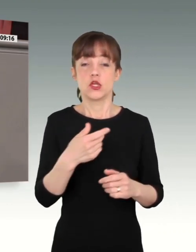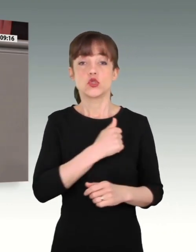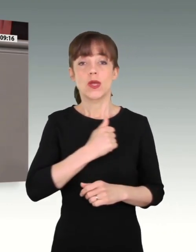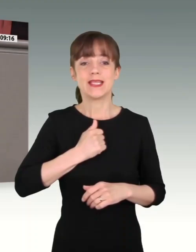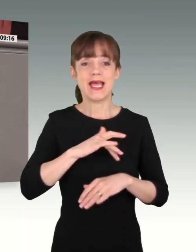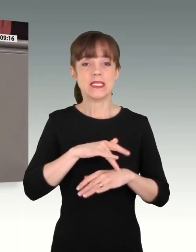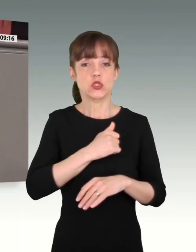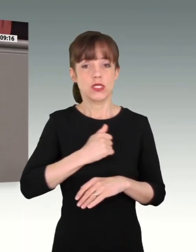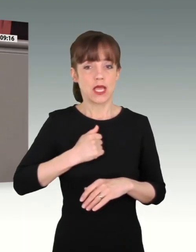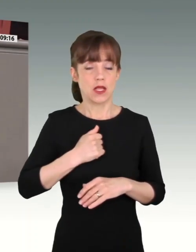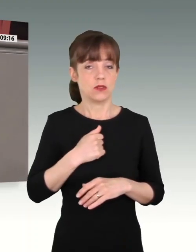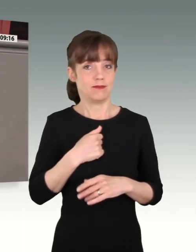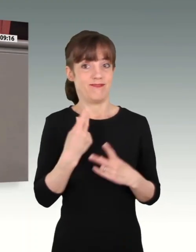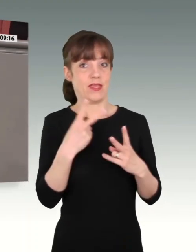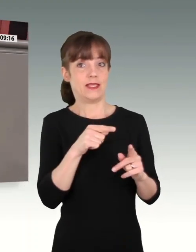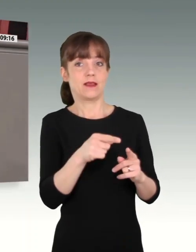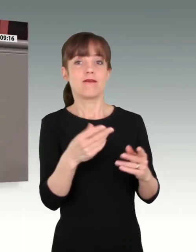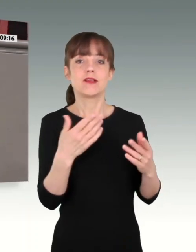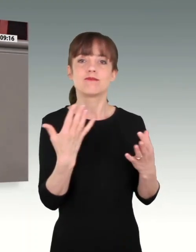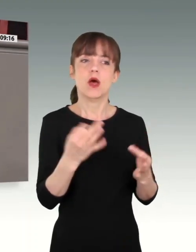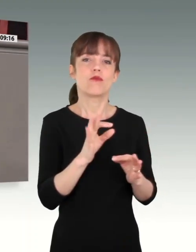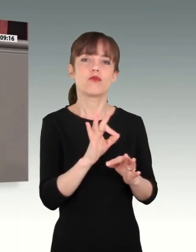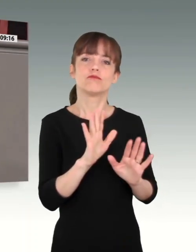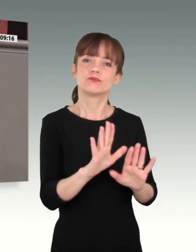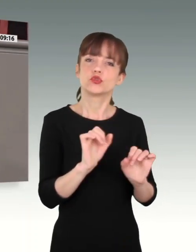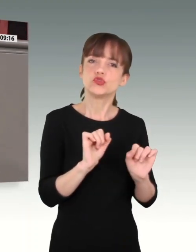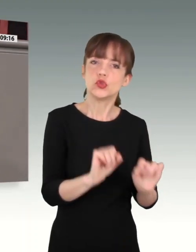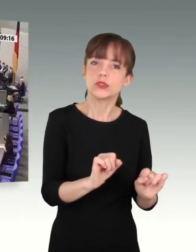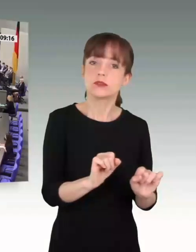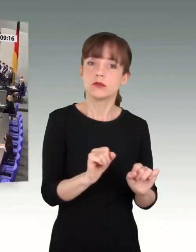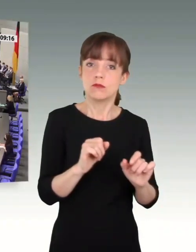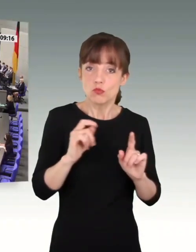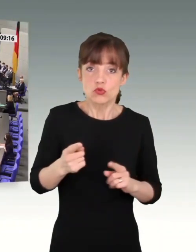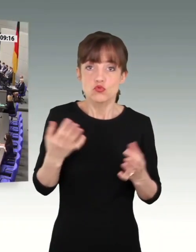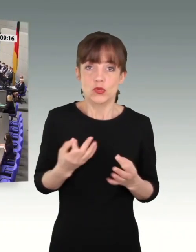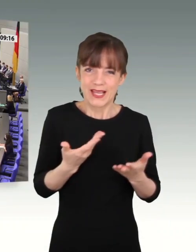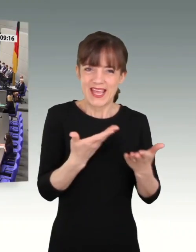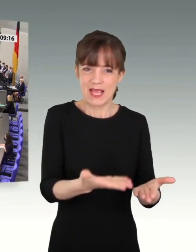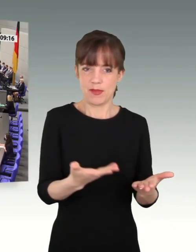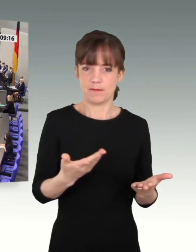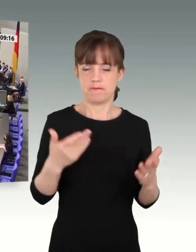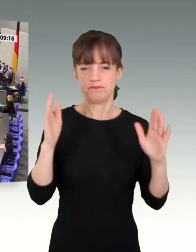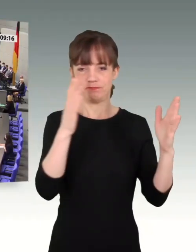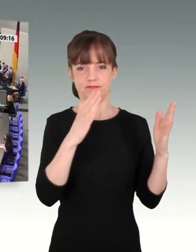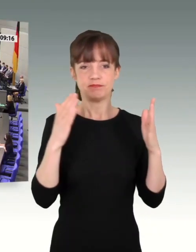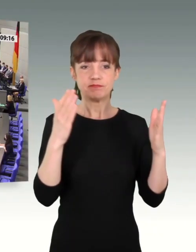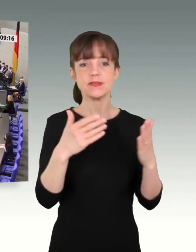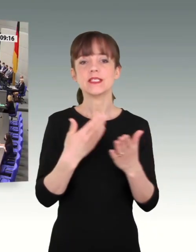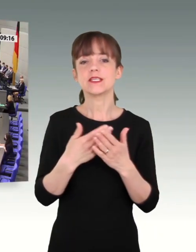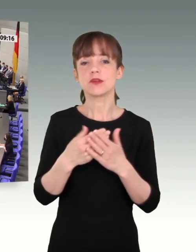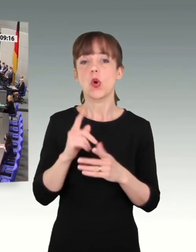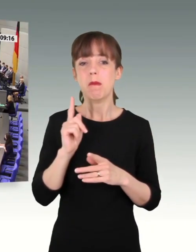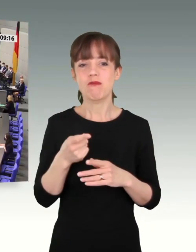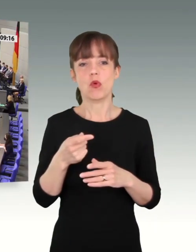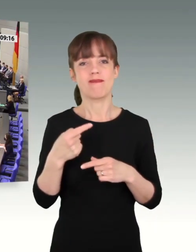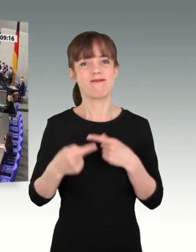wir entsprechend handeln. Damit haben Sie trotz vorläufiger Haushaltsführung und ohne viel Papier